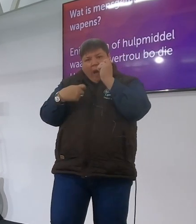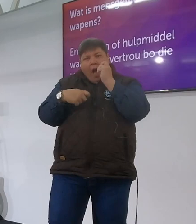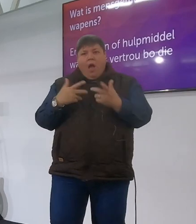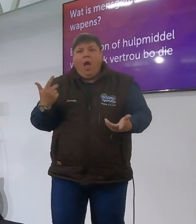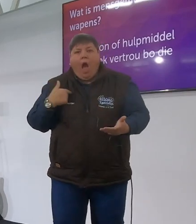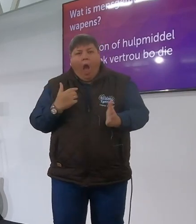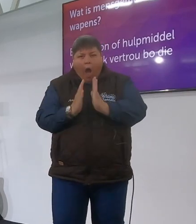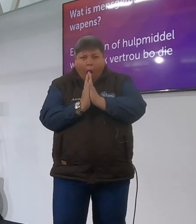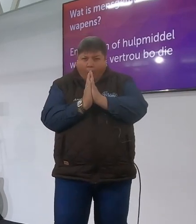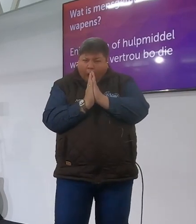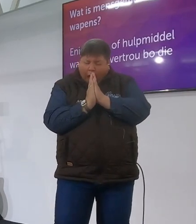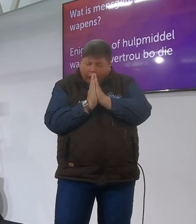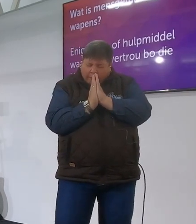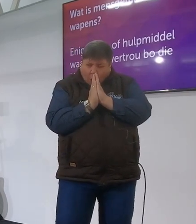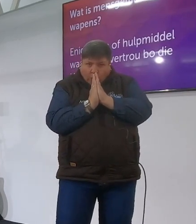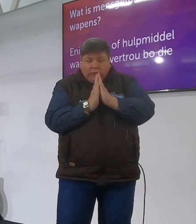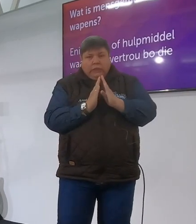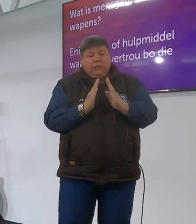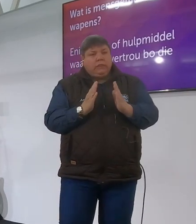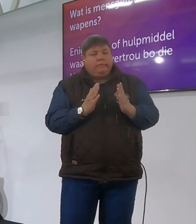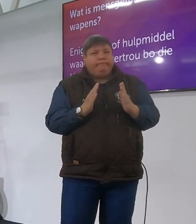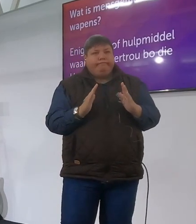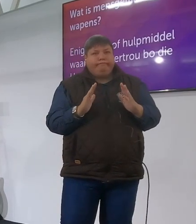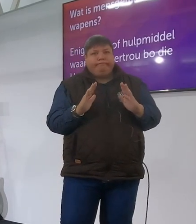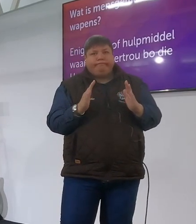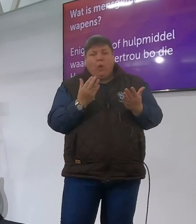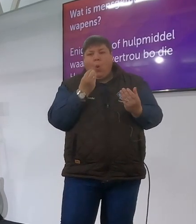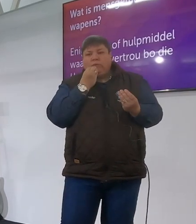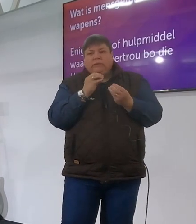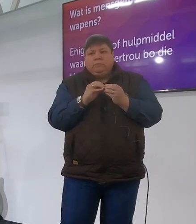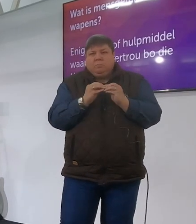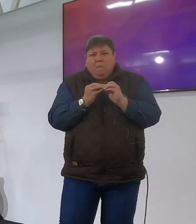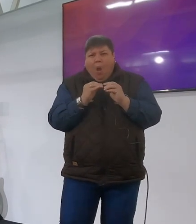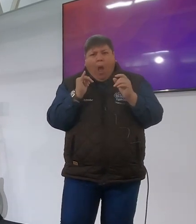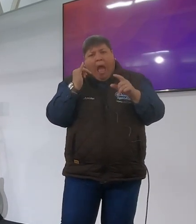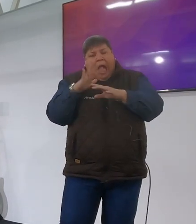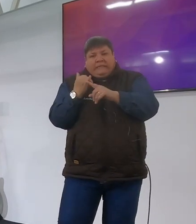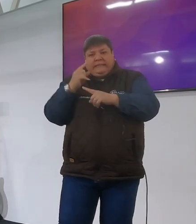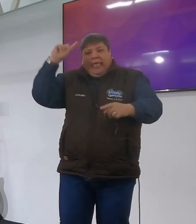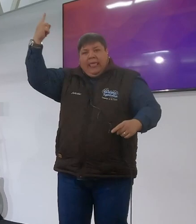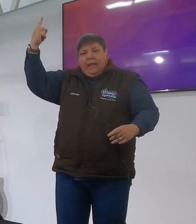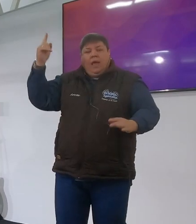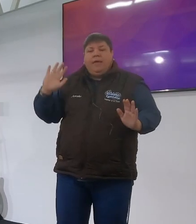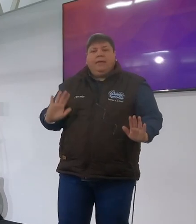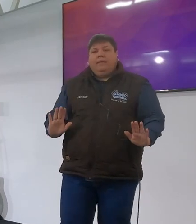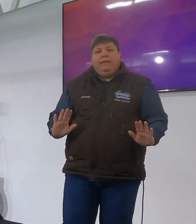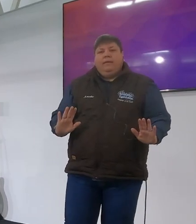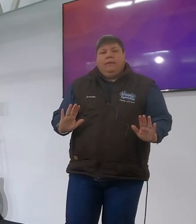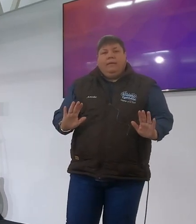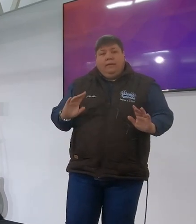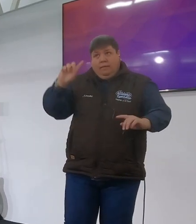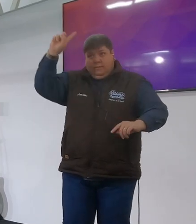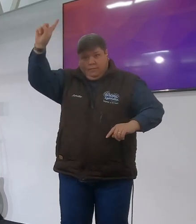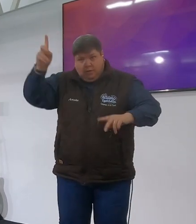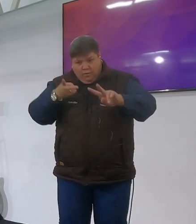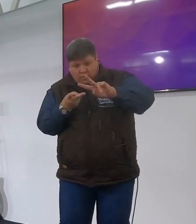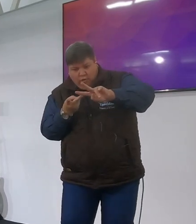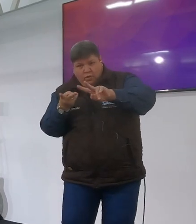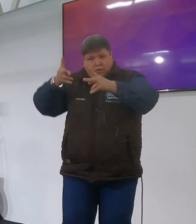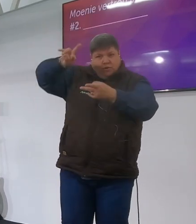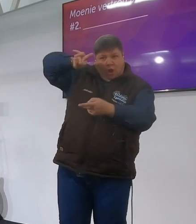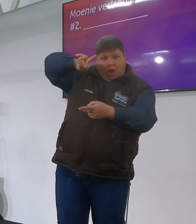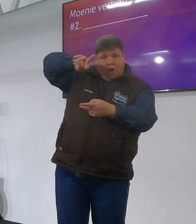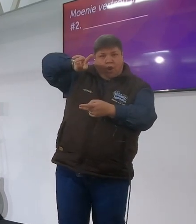die jere my vertrouwe moet altyd in die jere wees kan ons allemaal amen sê daar amen so moet nie jou vertrouwe daarop sit moet nie jou vertrouwe in